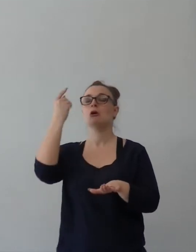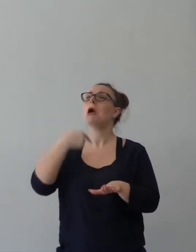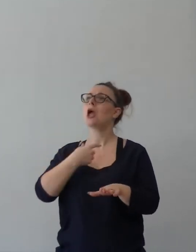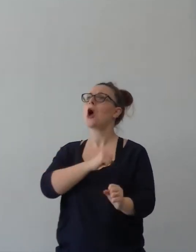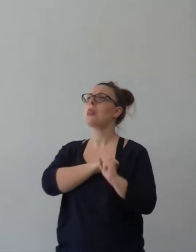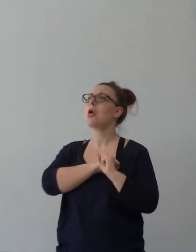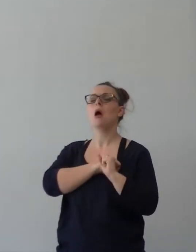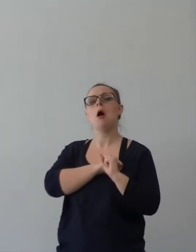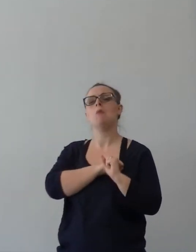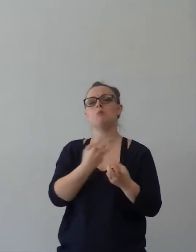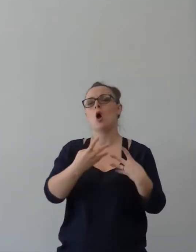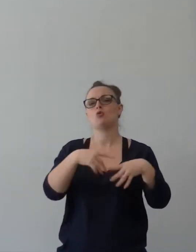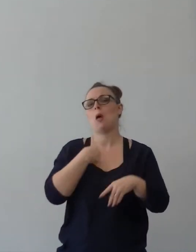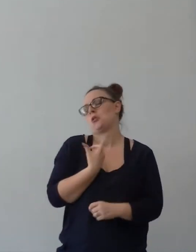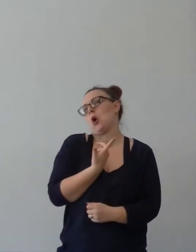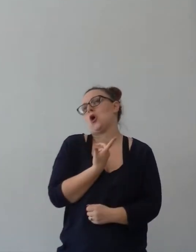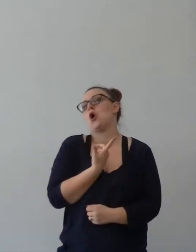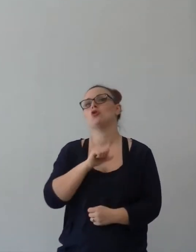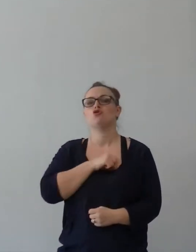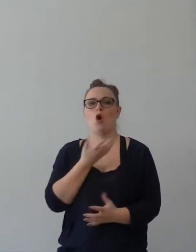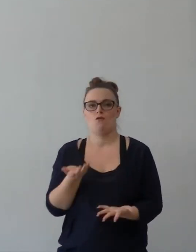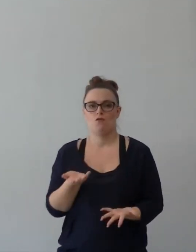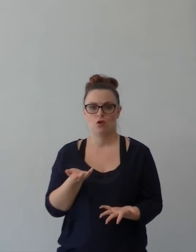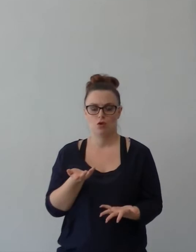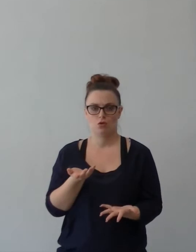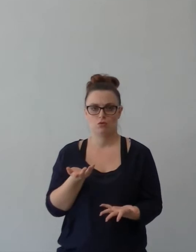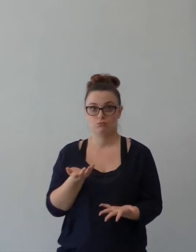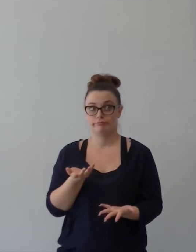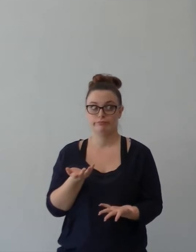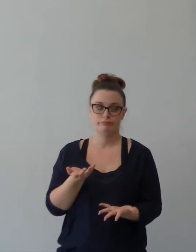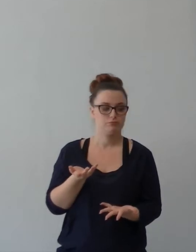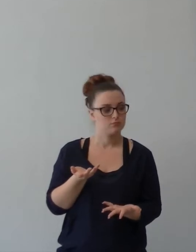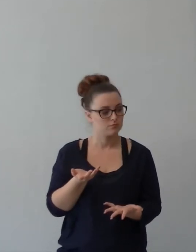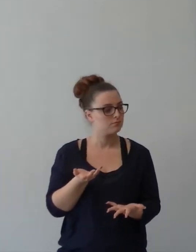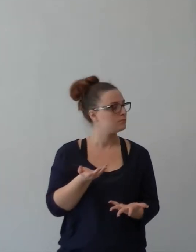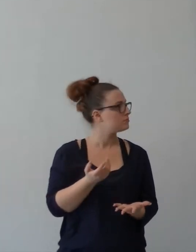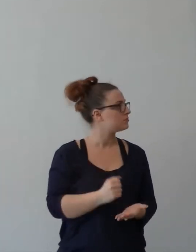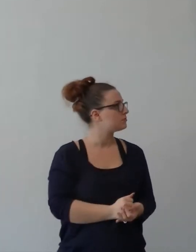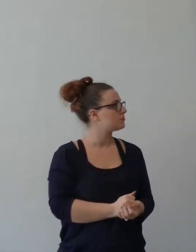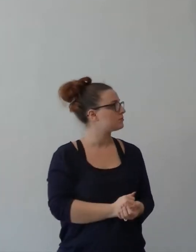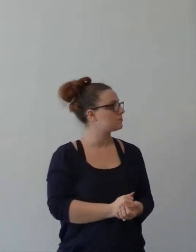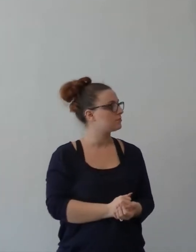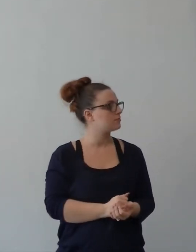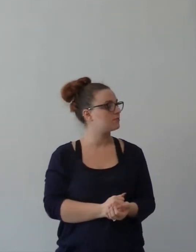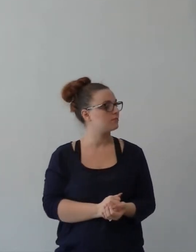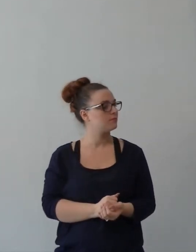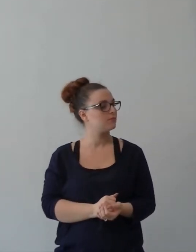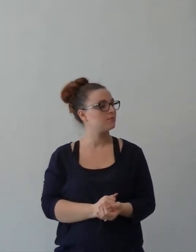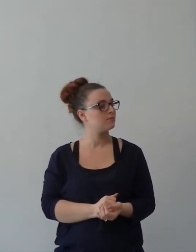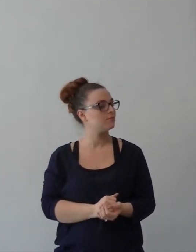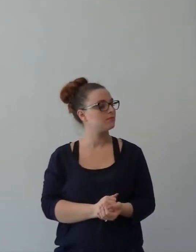Allora, sei credente? È ovvio che soffri. Questo è quello che ho detto più di una volta. Quello che è basato sulla teologia